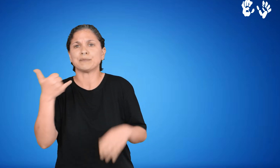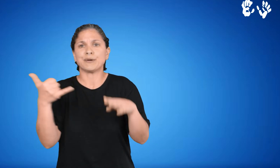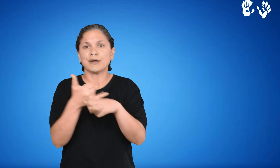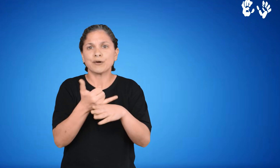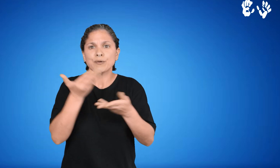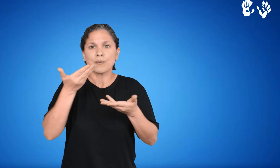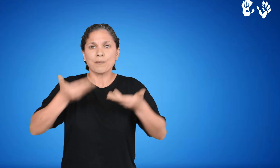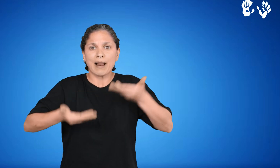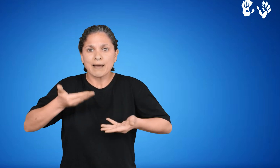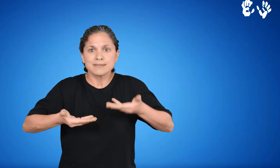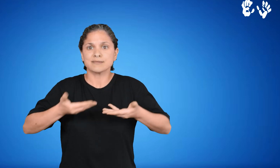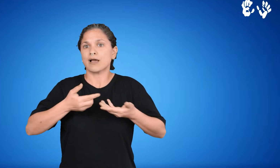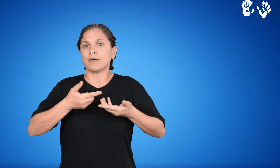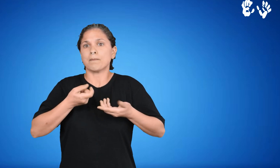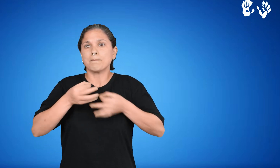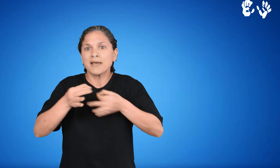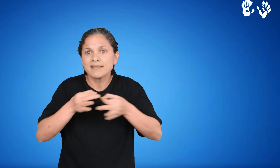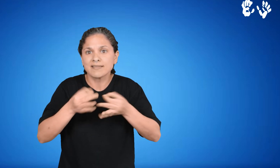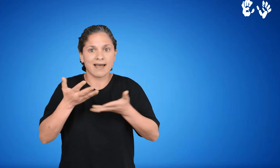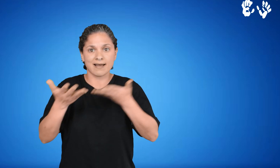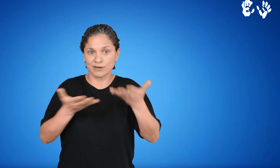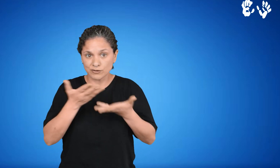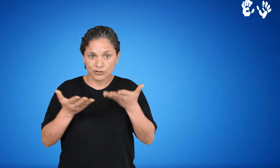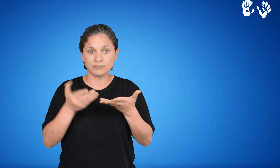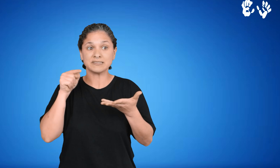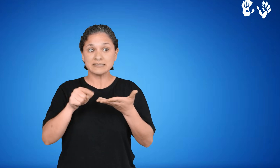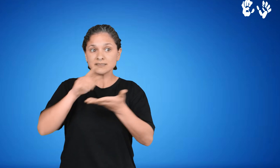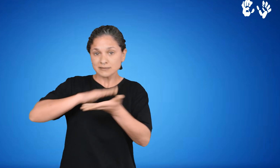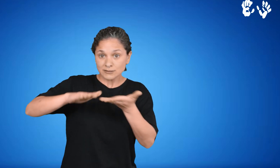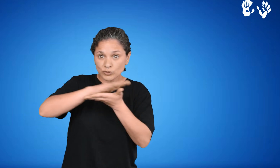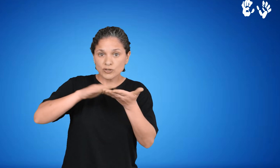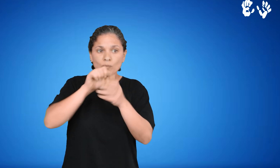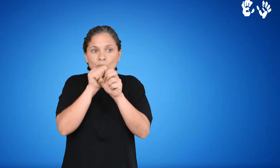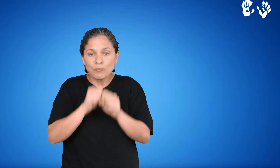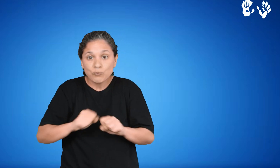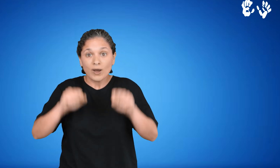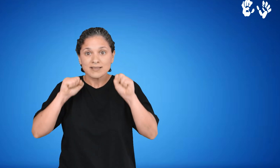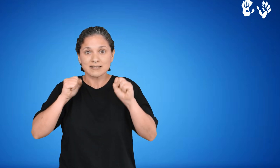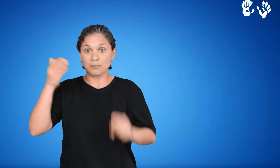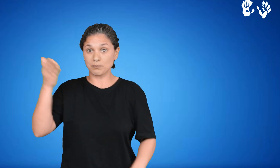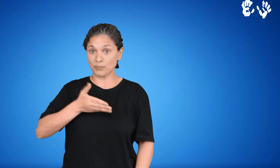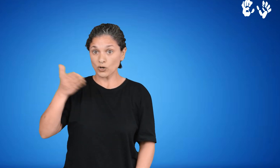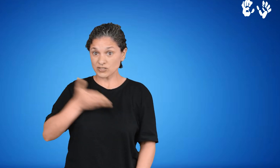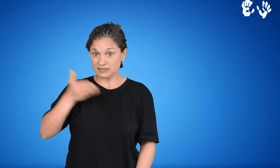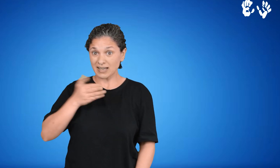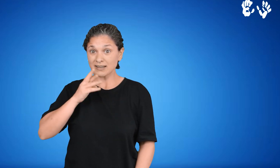porcentaje de rendimiento puede llegar a ser mayor del 100% ya que la cantidad experimental es mayor de lo esperado.